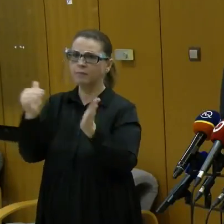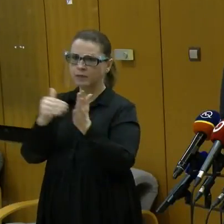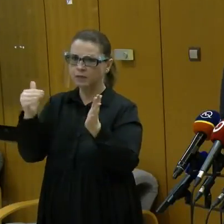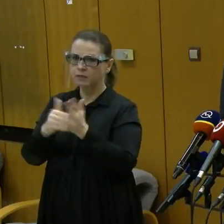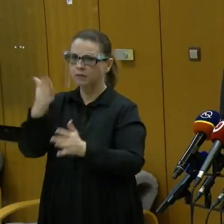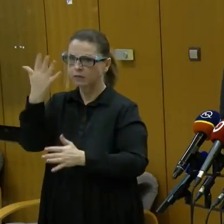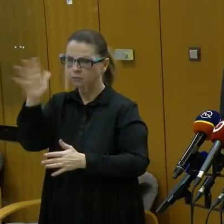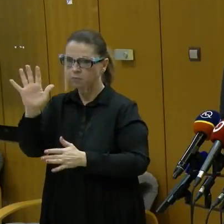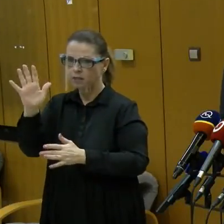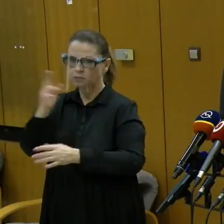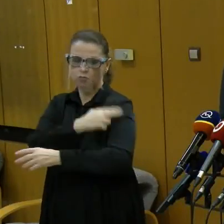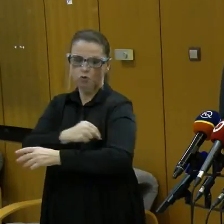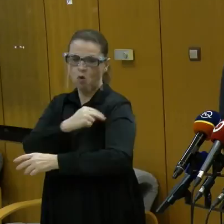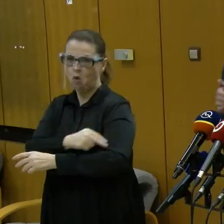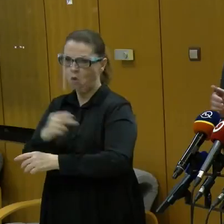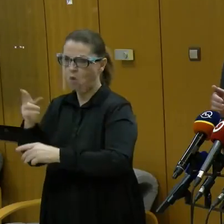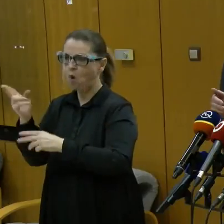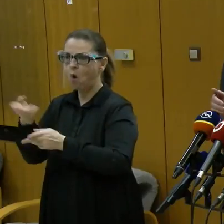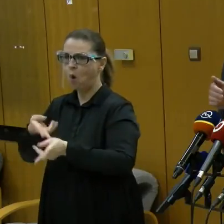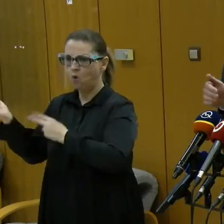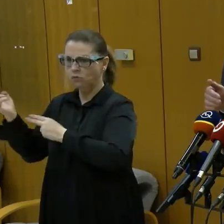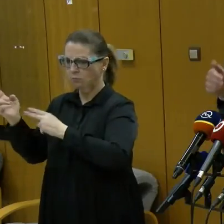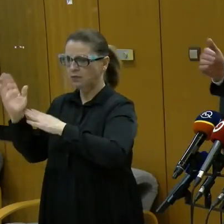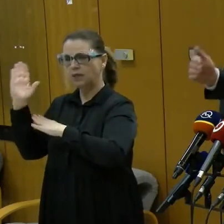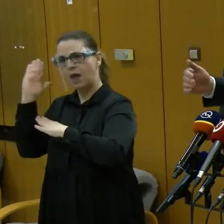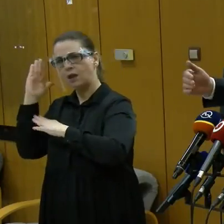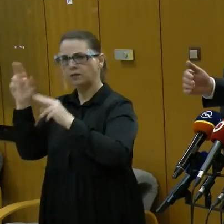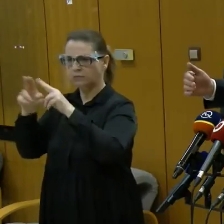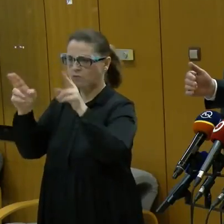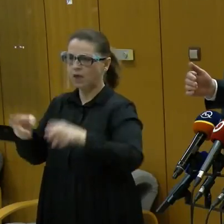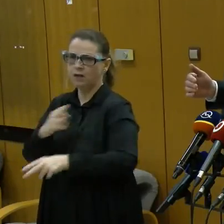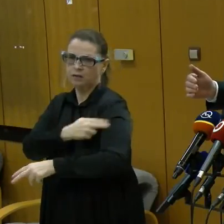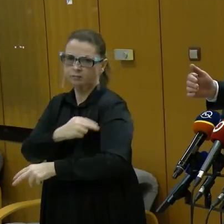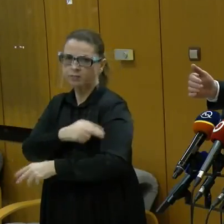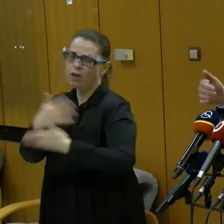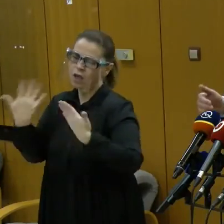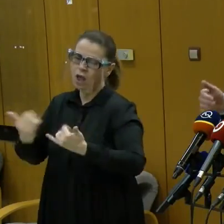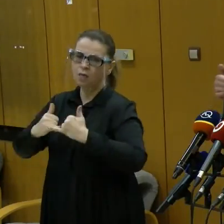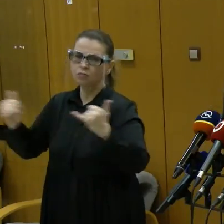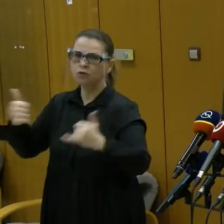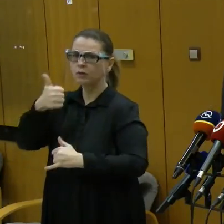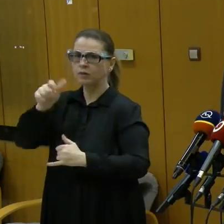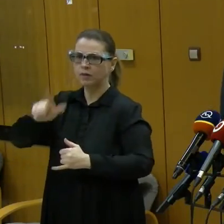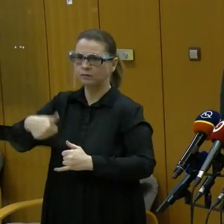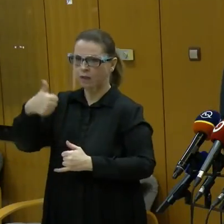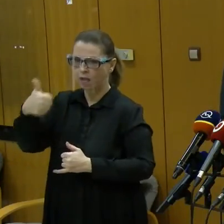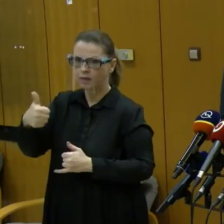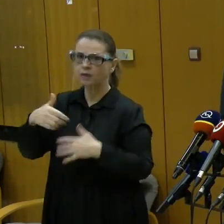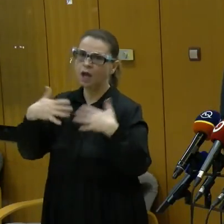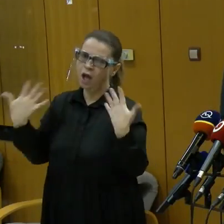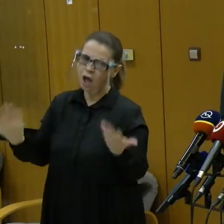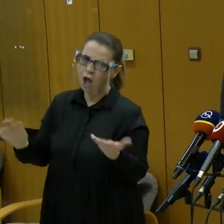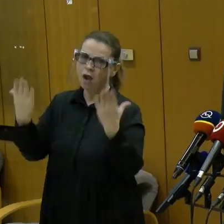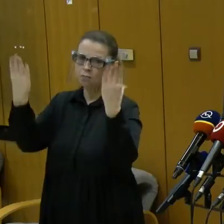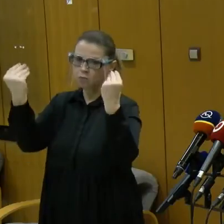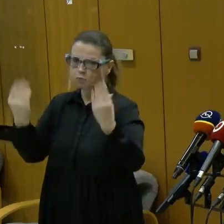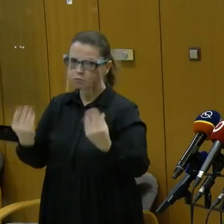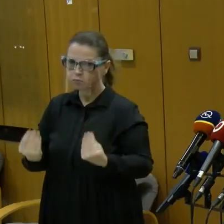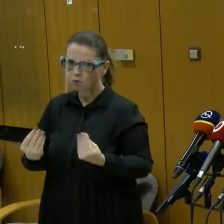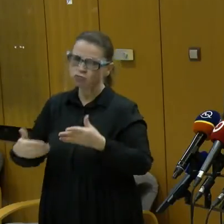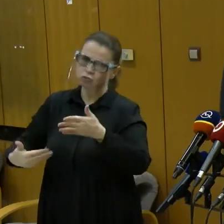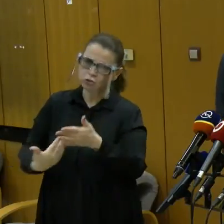hospitalizovaných a potom buď faktor šírenia viac ako 1,1, alebo počet